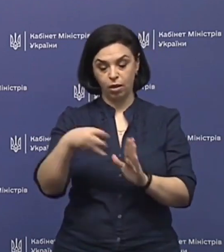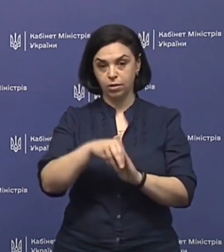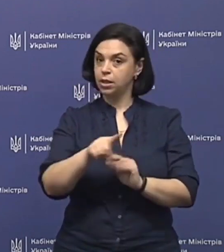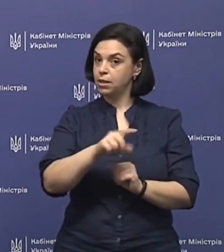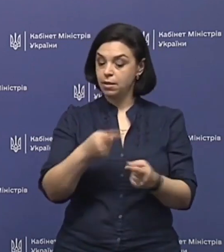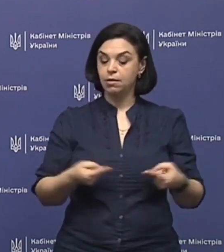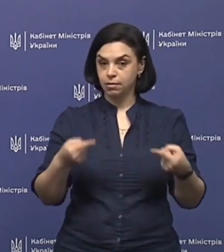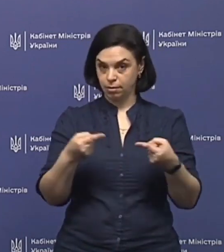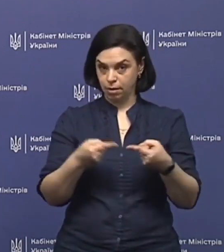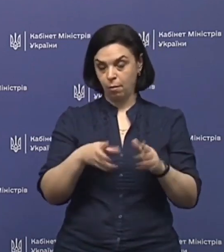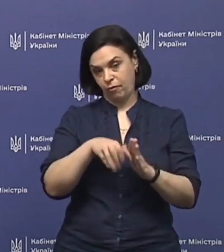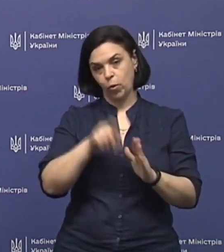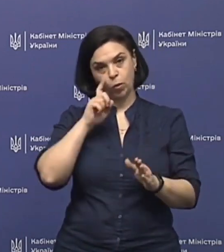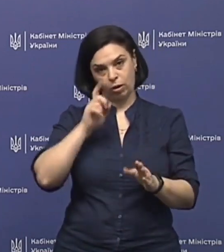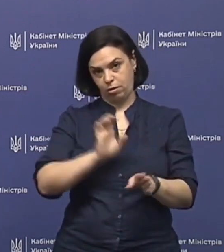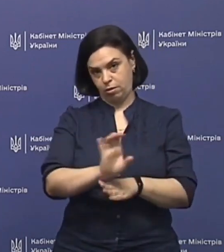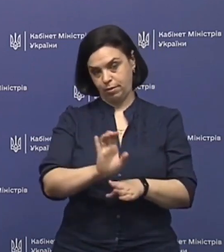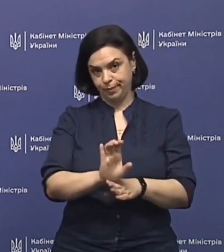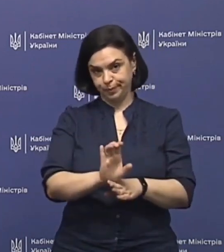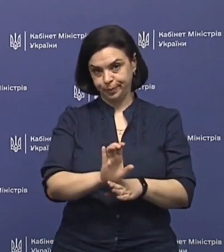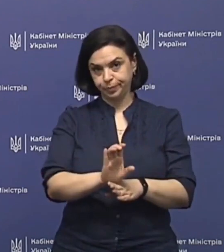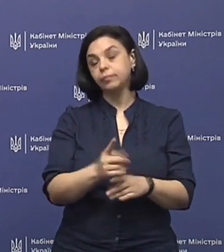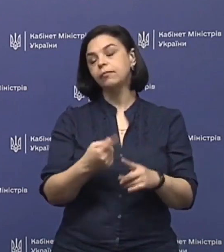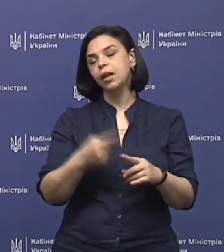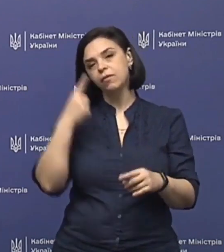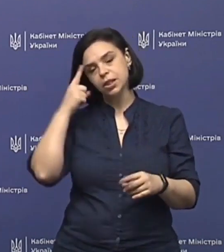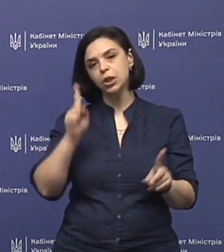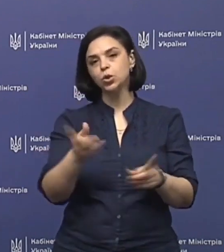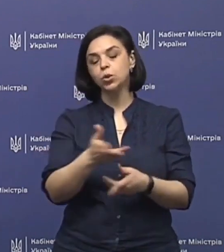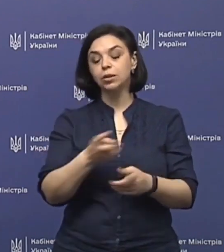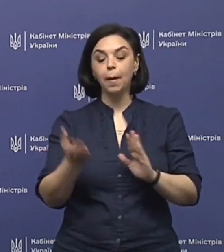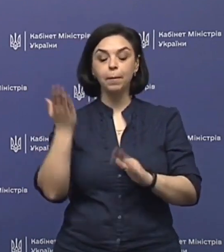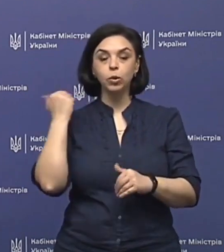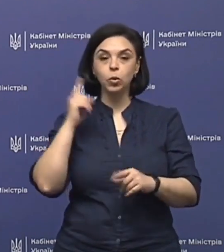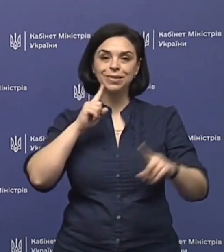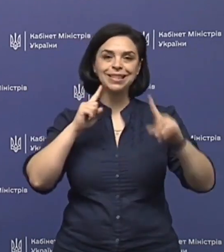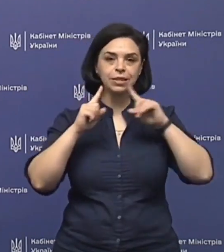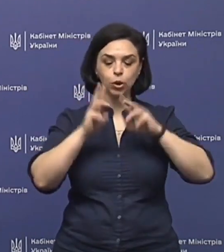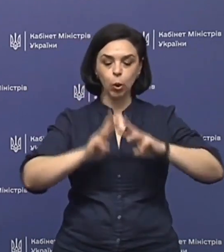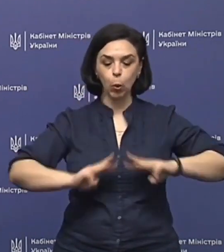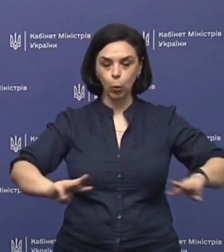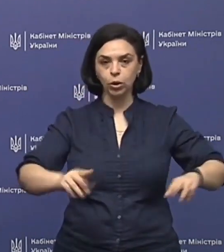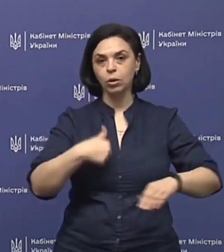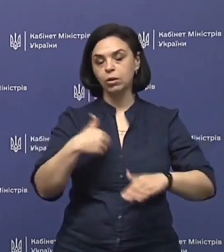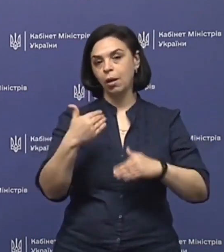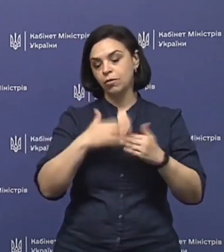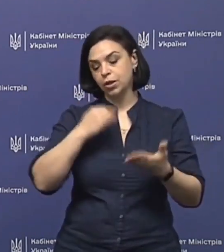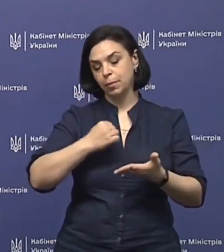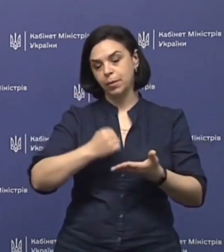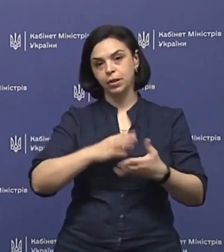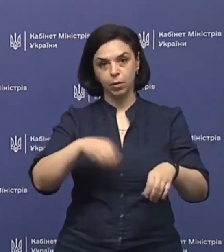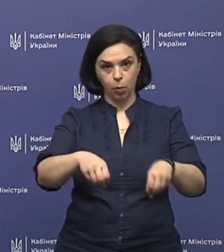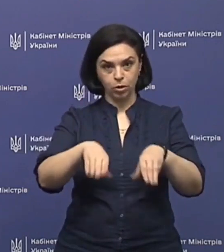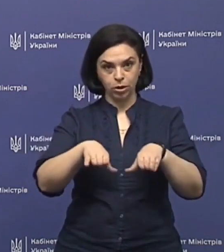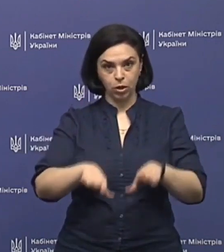саме українськими виробниками. Знаєте, що на минулому засіданні уряду в нами вже прийнята була